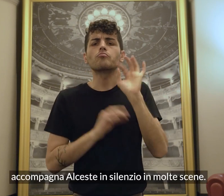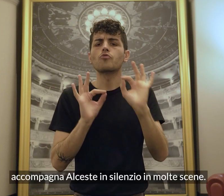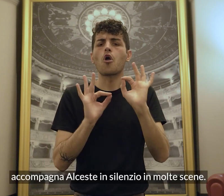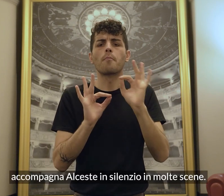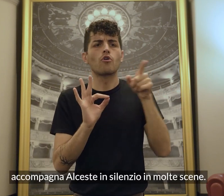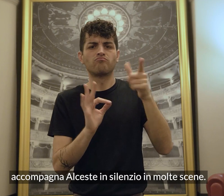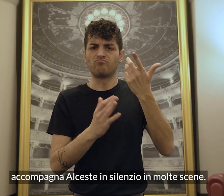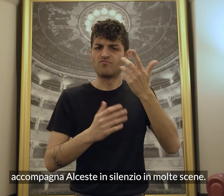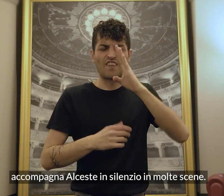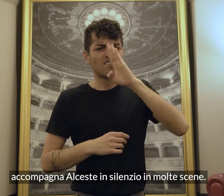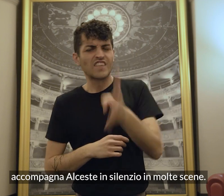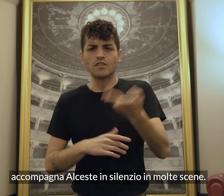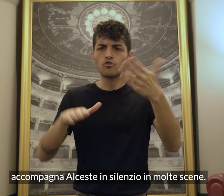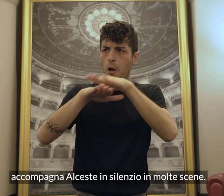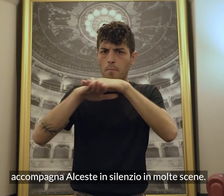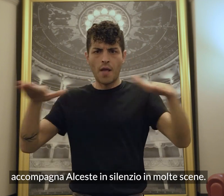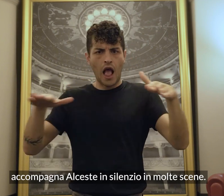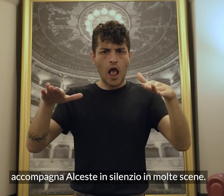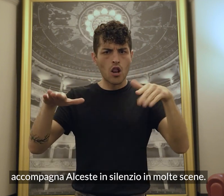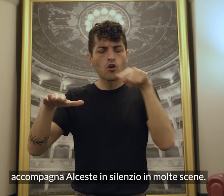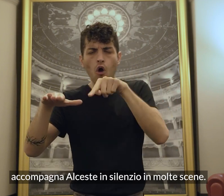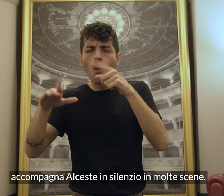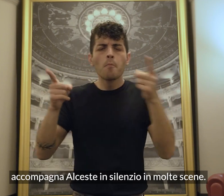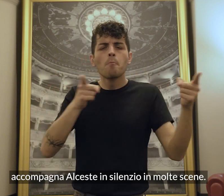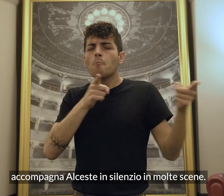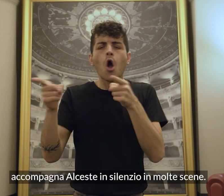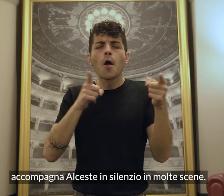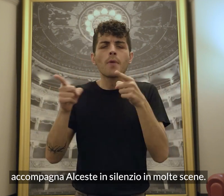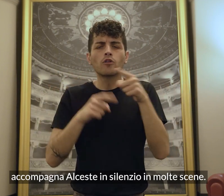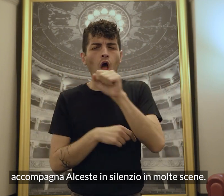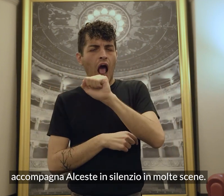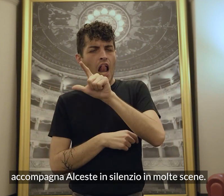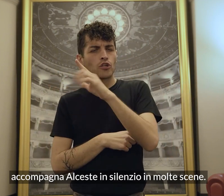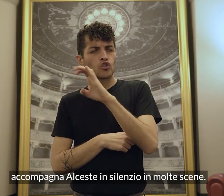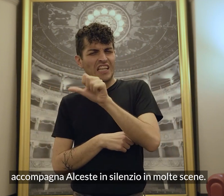accompagna Alceste, in silenzio, in molte scene.